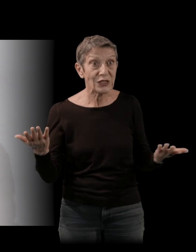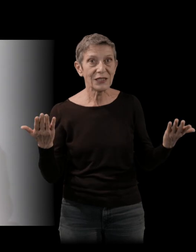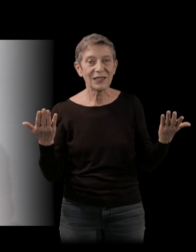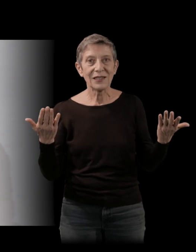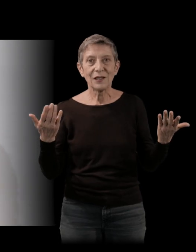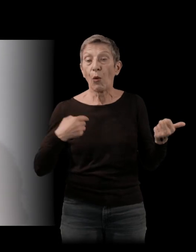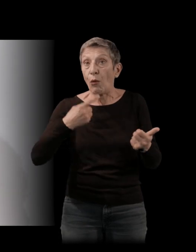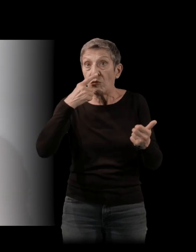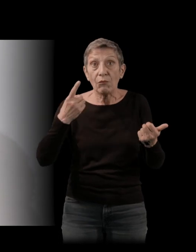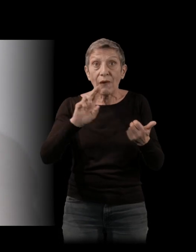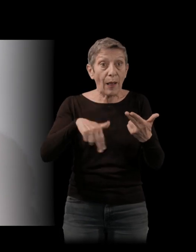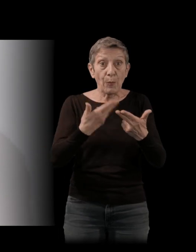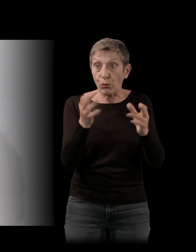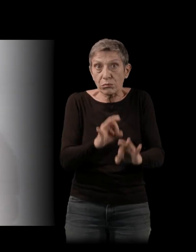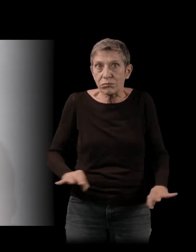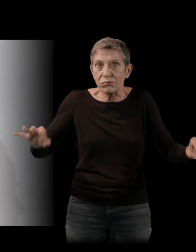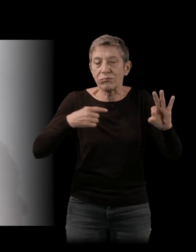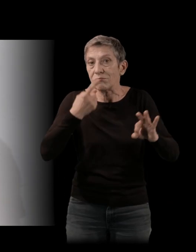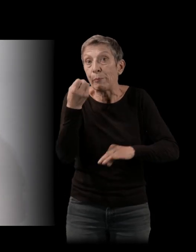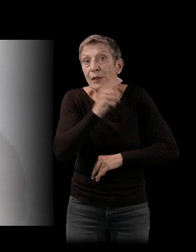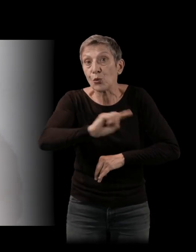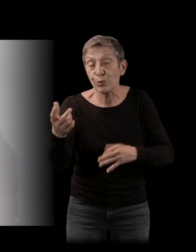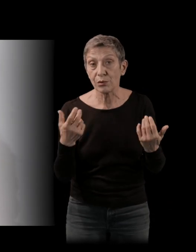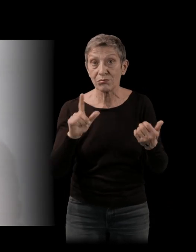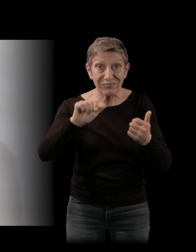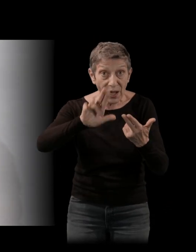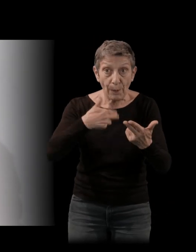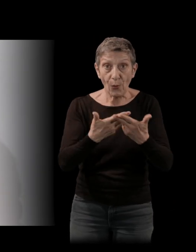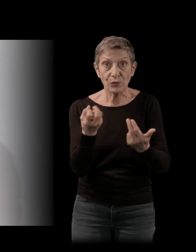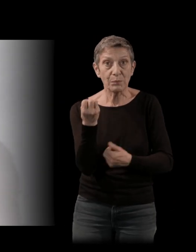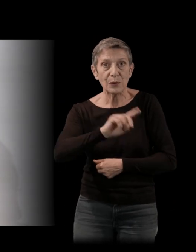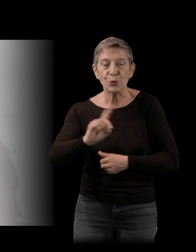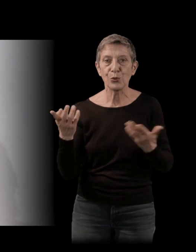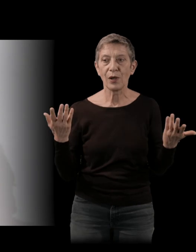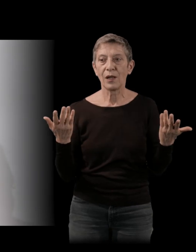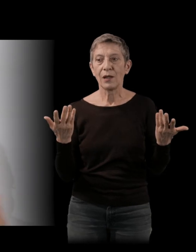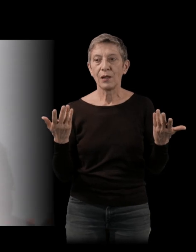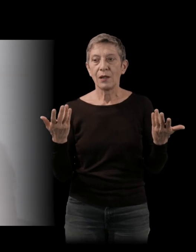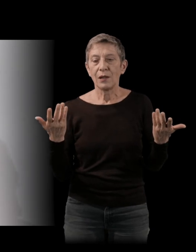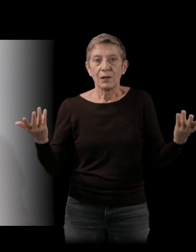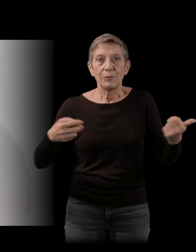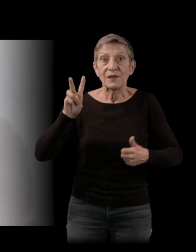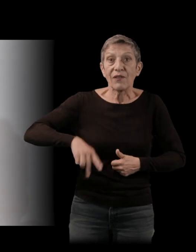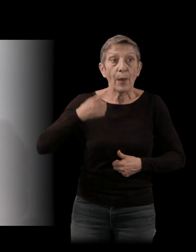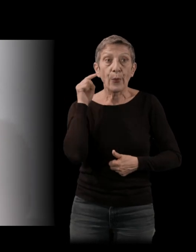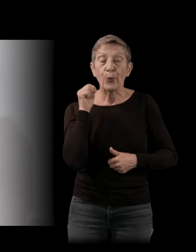qu'il y ait des réponses définitives, finalement, parce que c'est tellement aléatoire, ne serait-ce que pour Marcel Camus, pour le réalisateur.